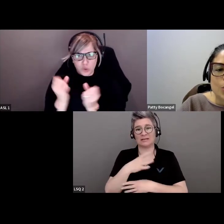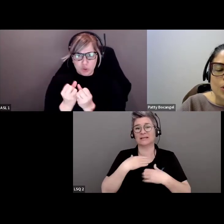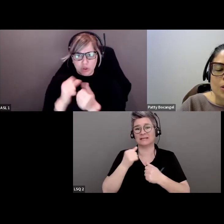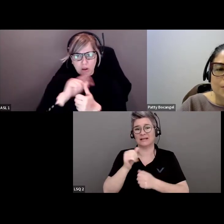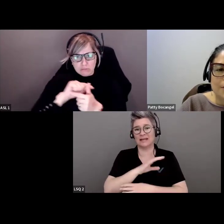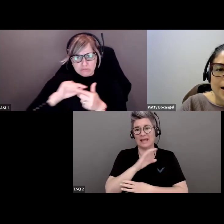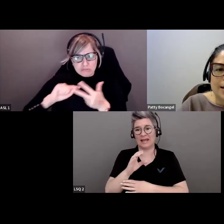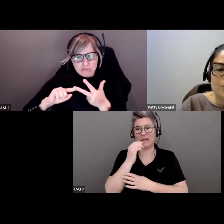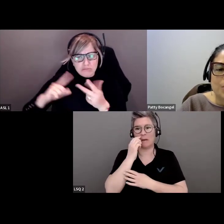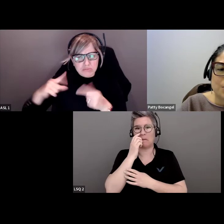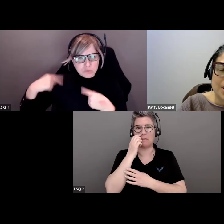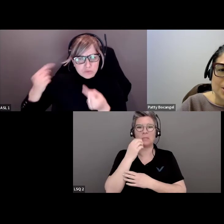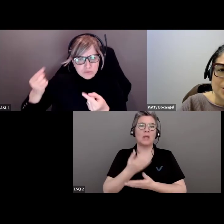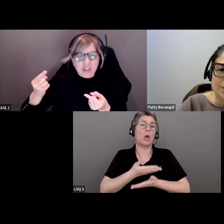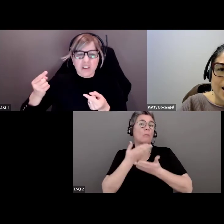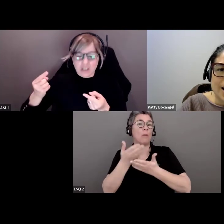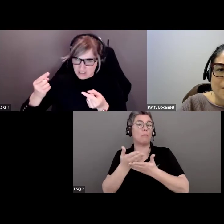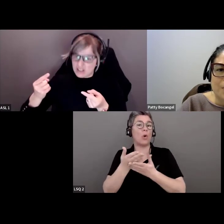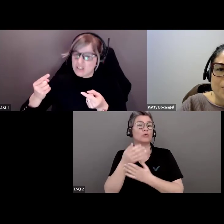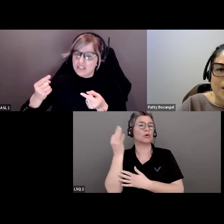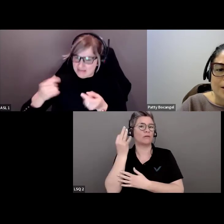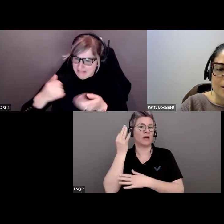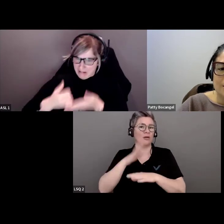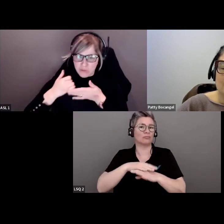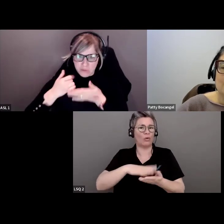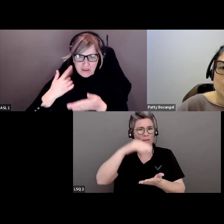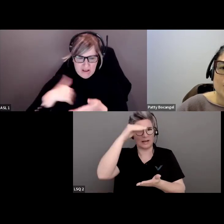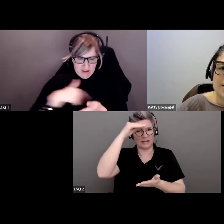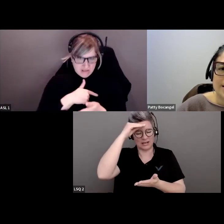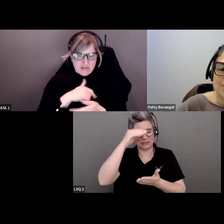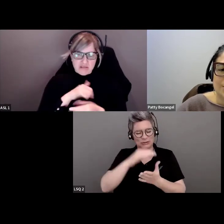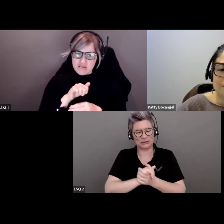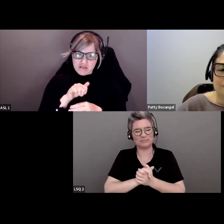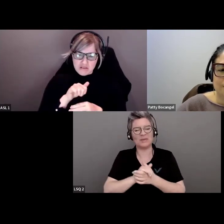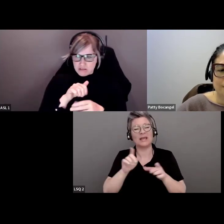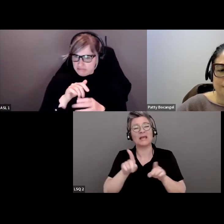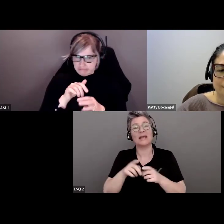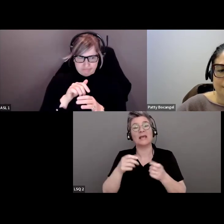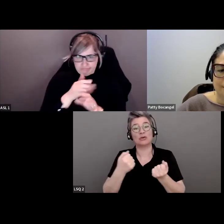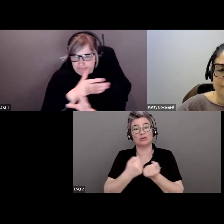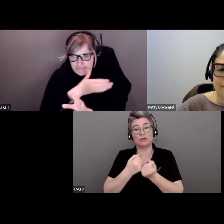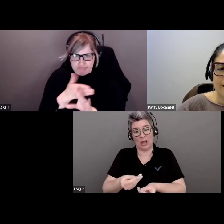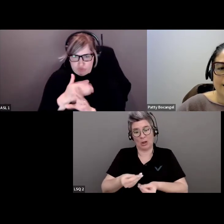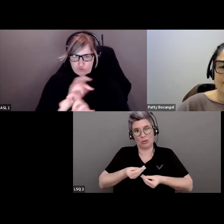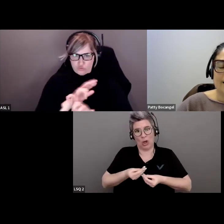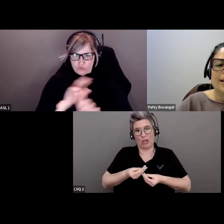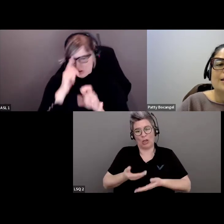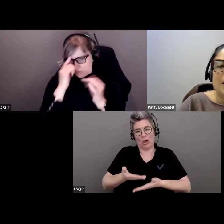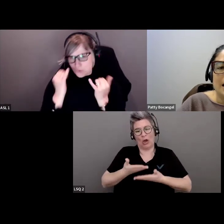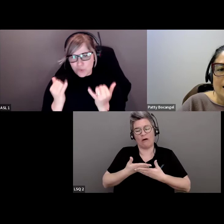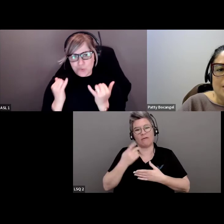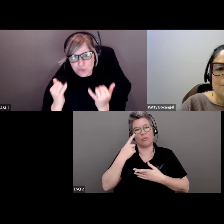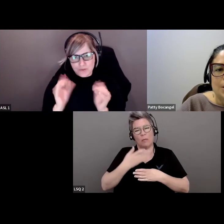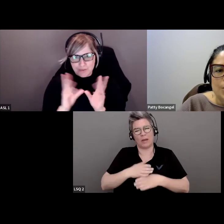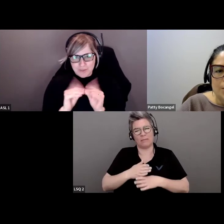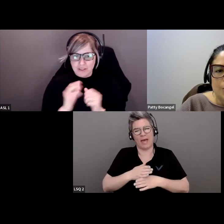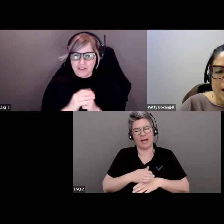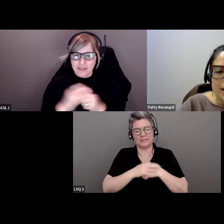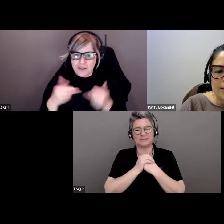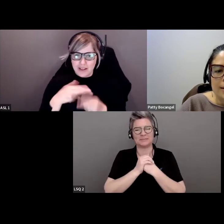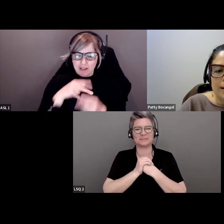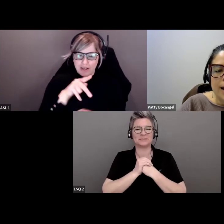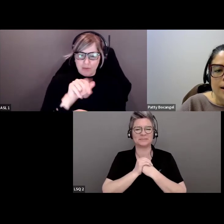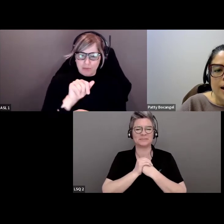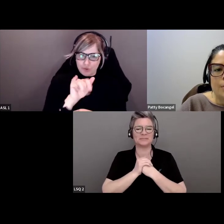de proposer cette séance d'apprentissage et pour le soutien qu'on m'a donné en préparation à cette séance.